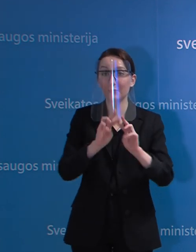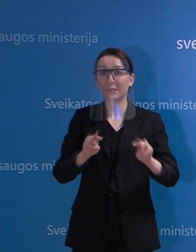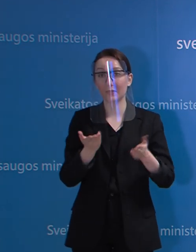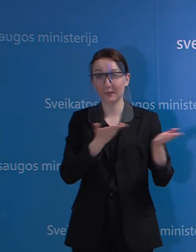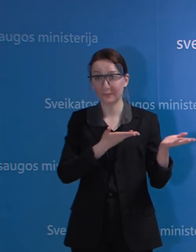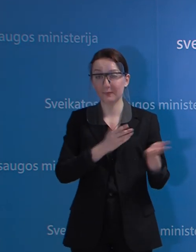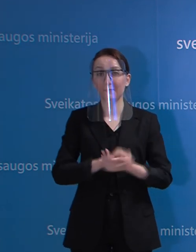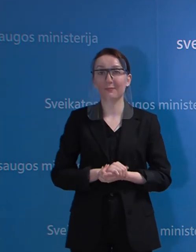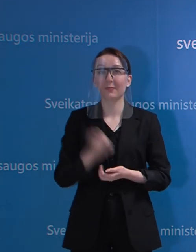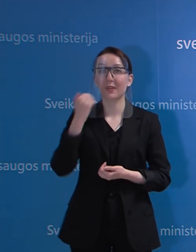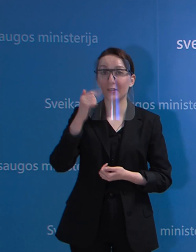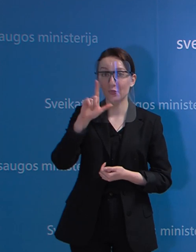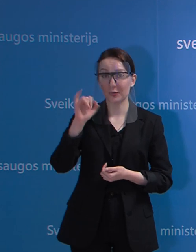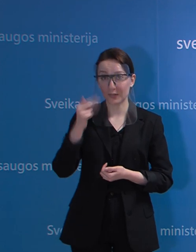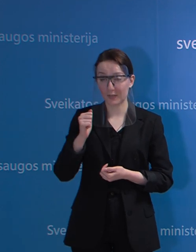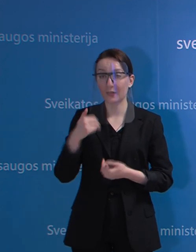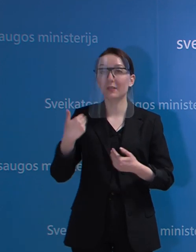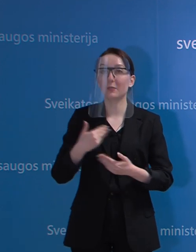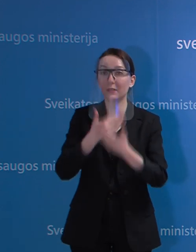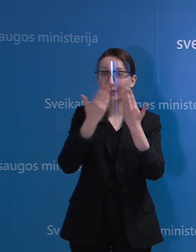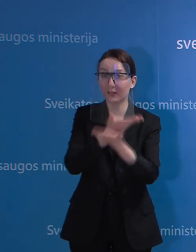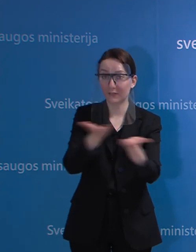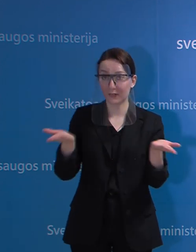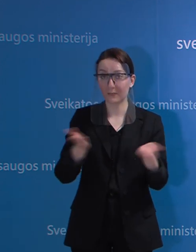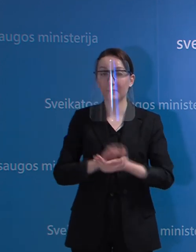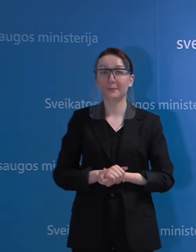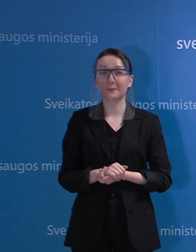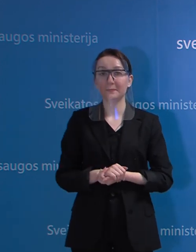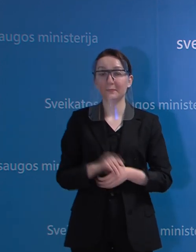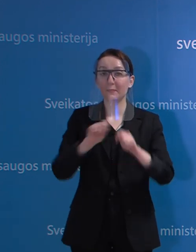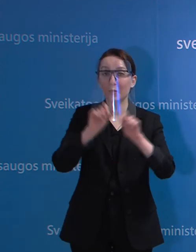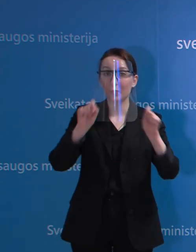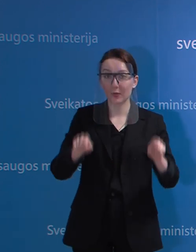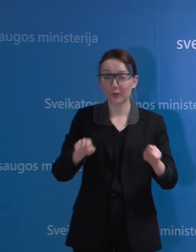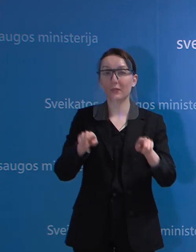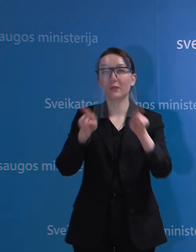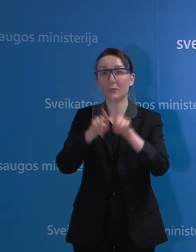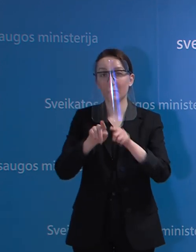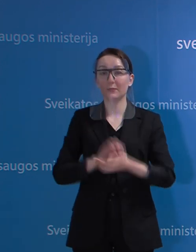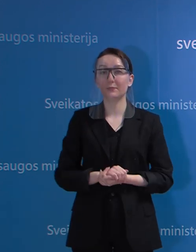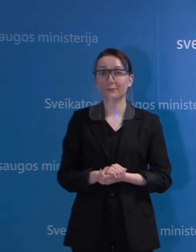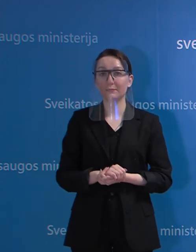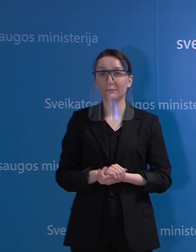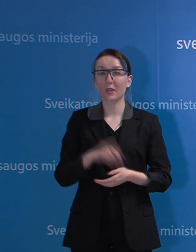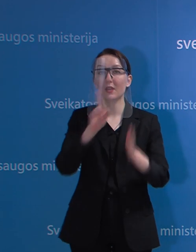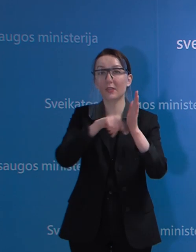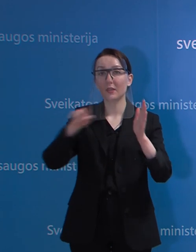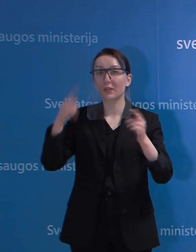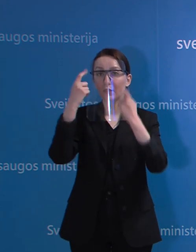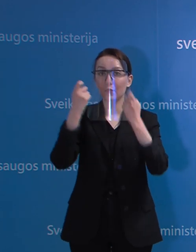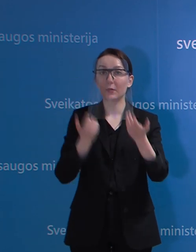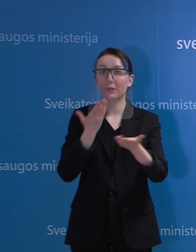Labą dieną visiem. Pradėsiu tradiciškai nuo statistinės